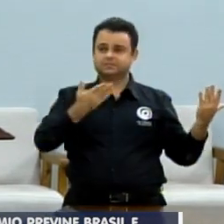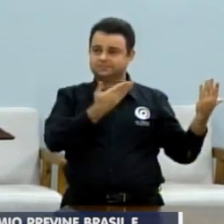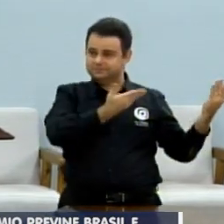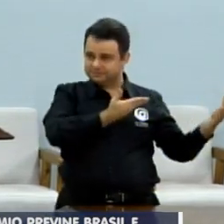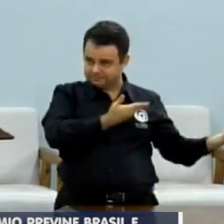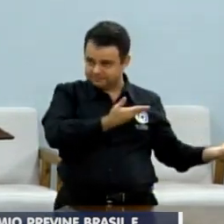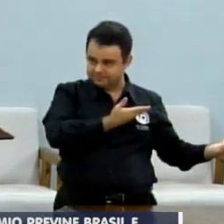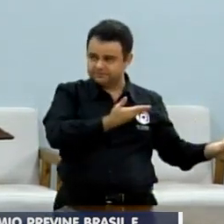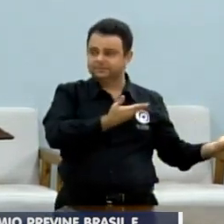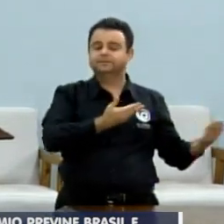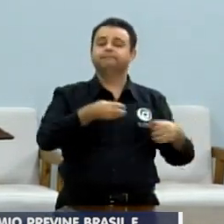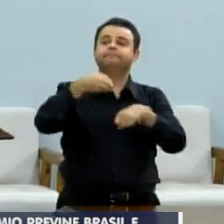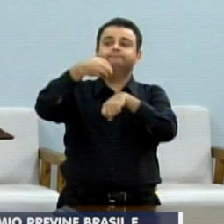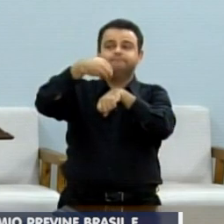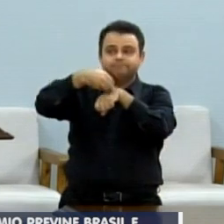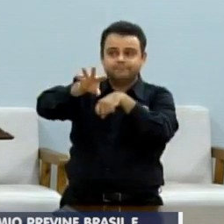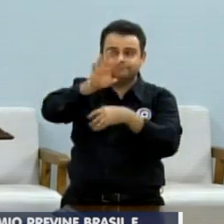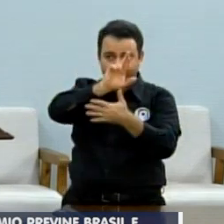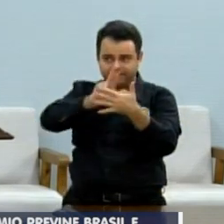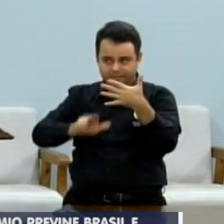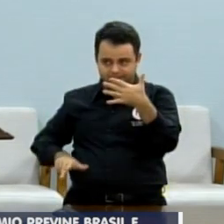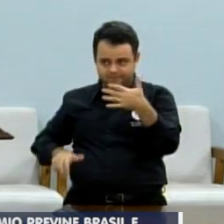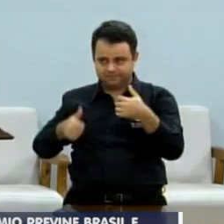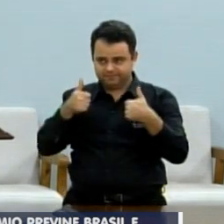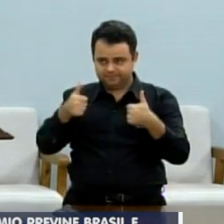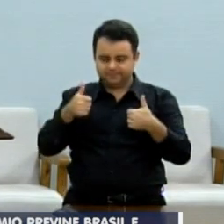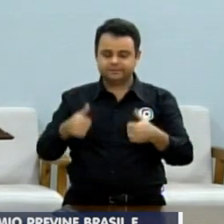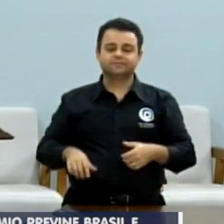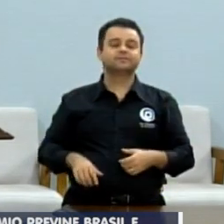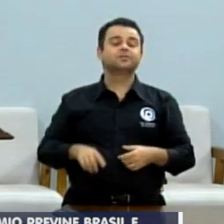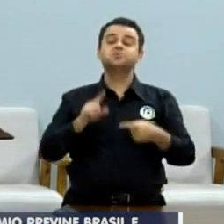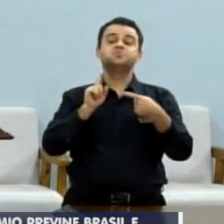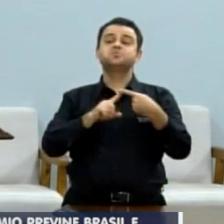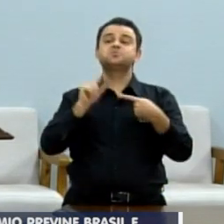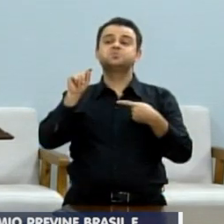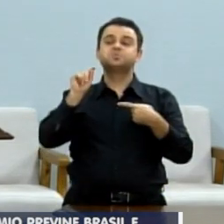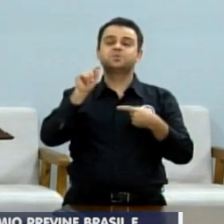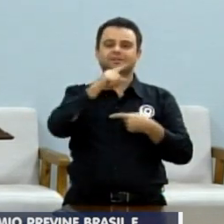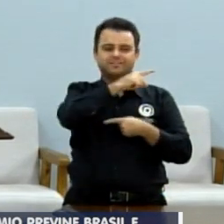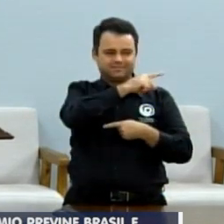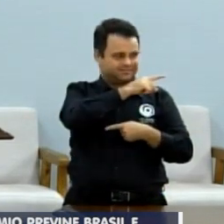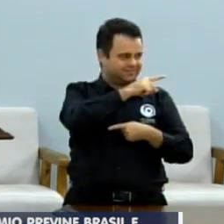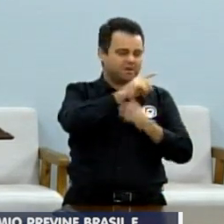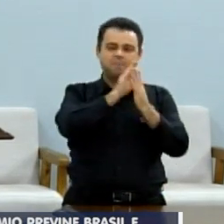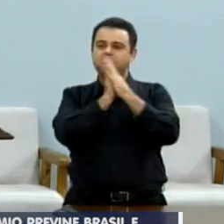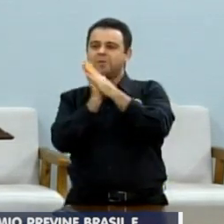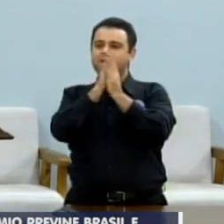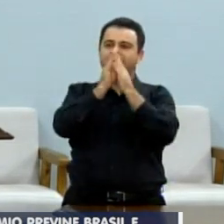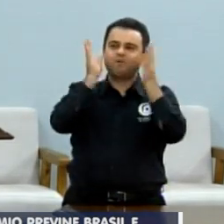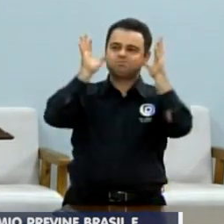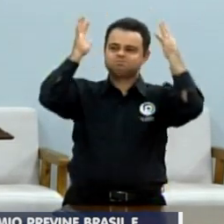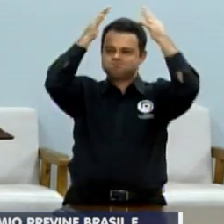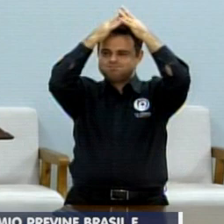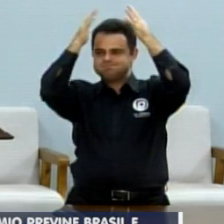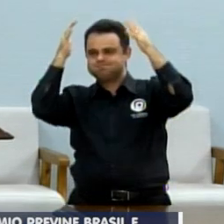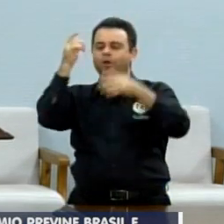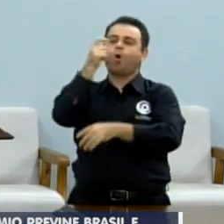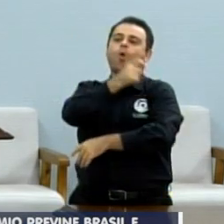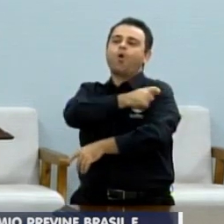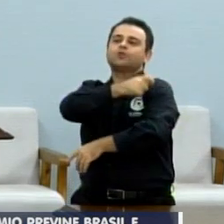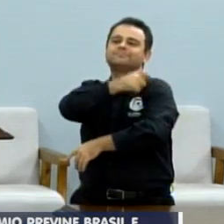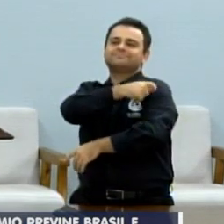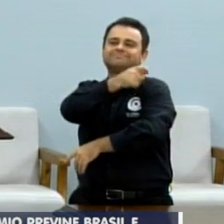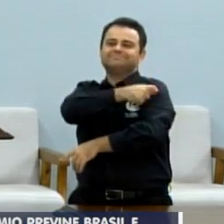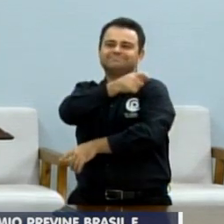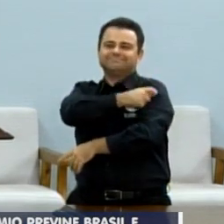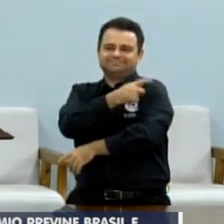começar dando um recadinho sobre o Zé Gotinha, quem está fazendo o papel de Zé Gotinha é a Josi, agente de